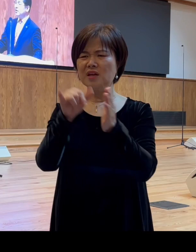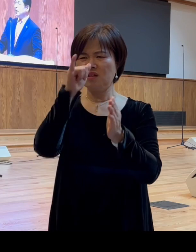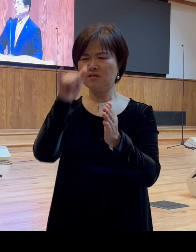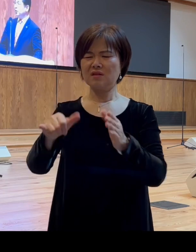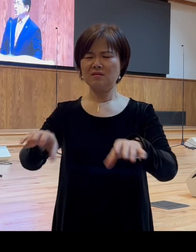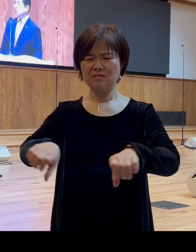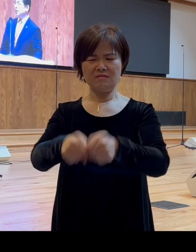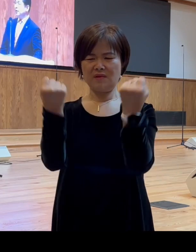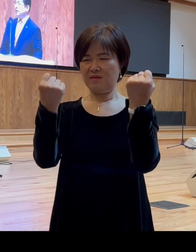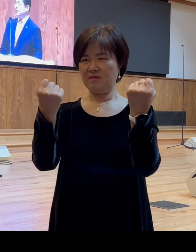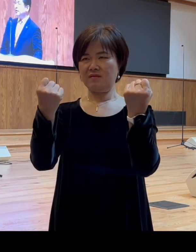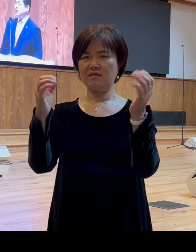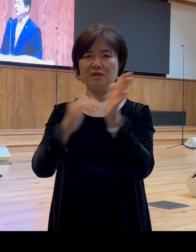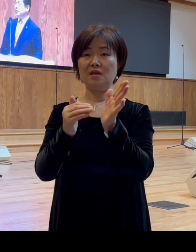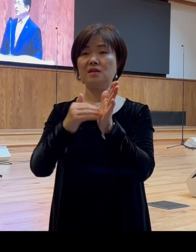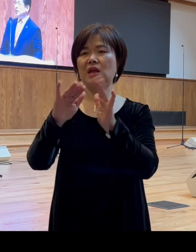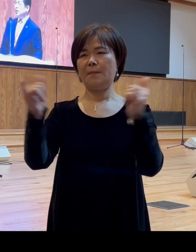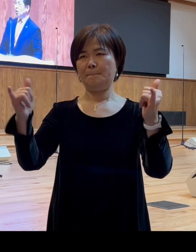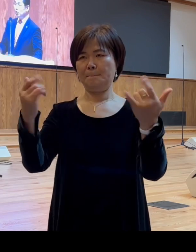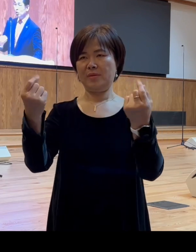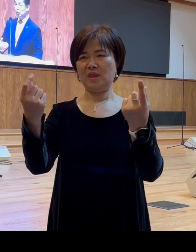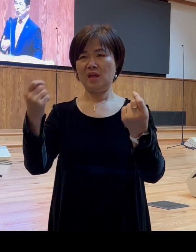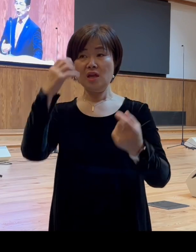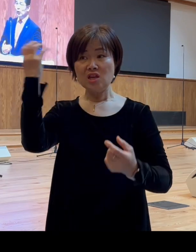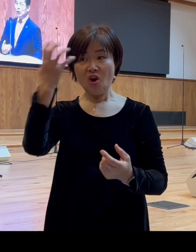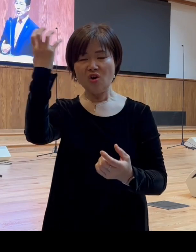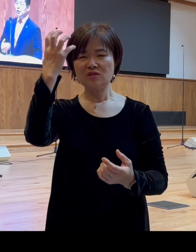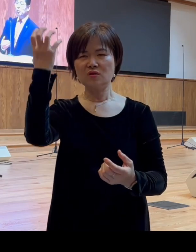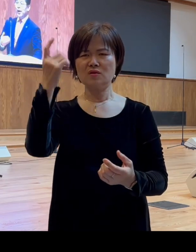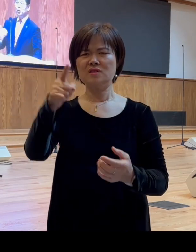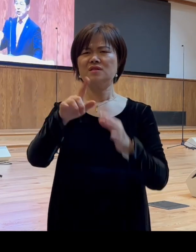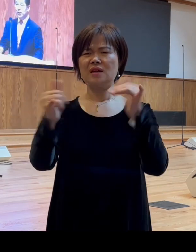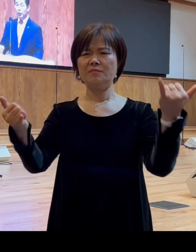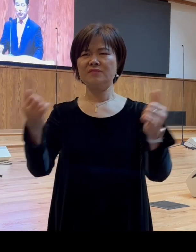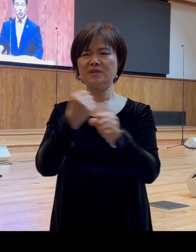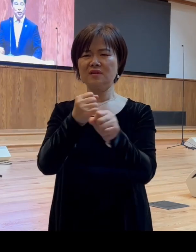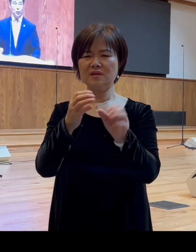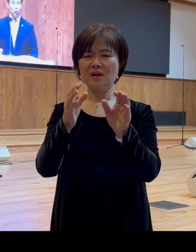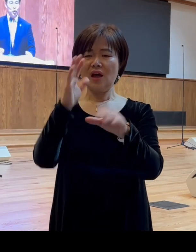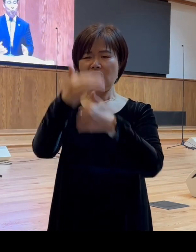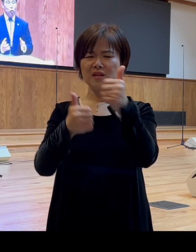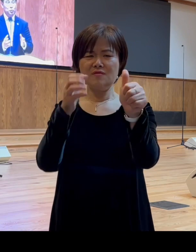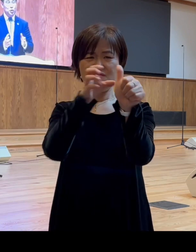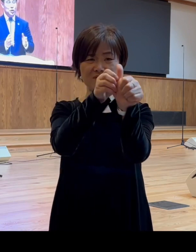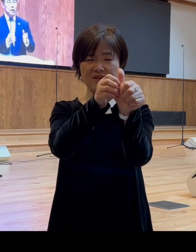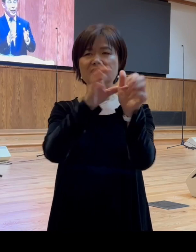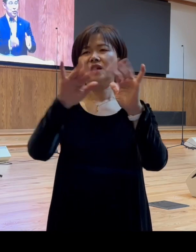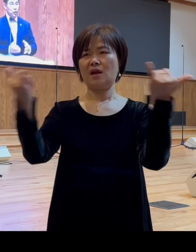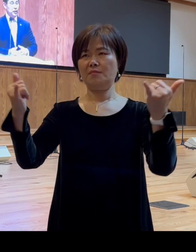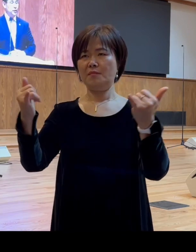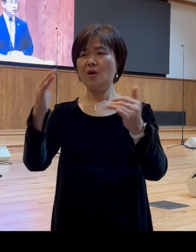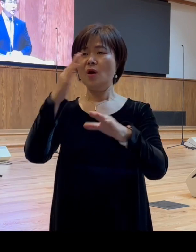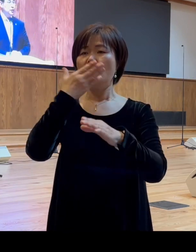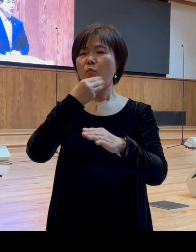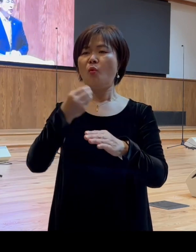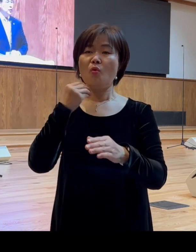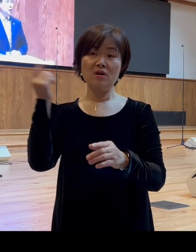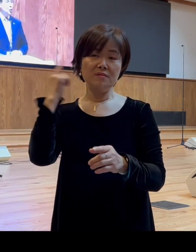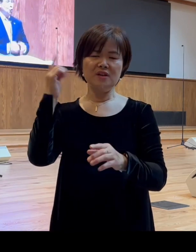되었습니다 영적으로 그는 배교자가 되었습니다 도리어 복음을 대적하는 교회와